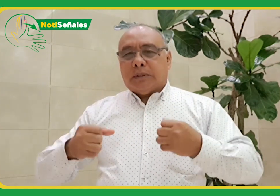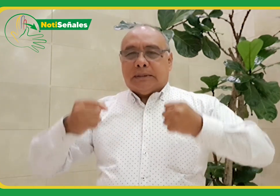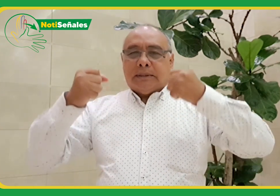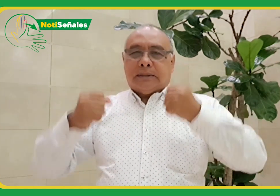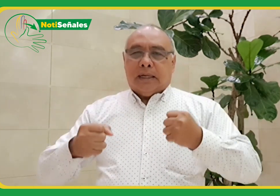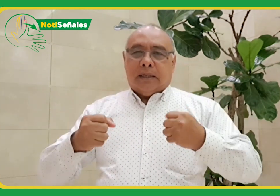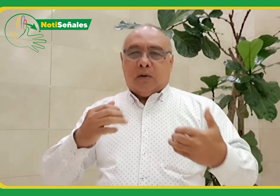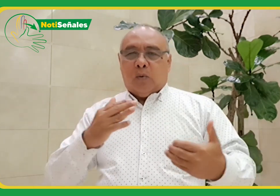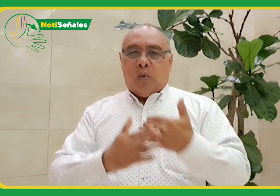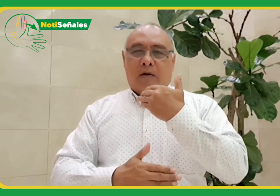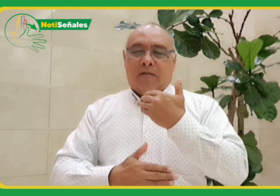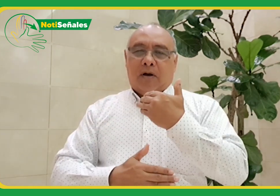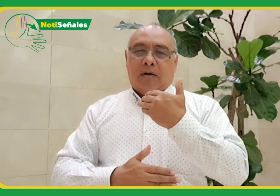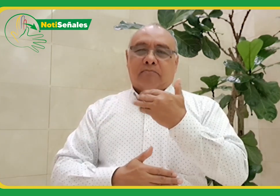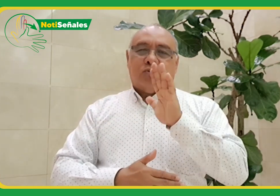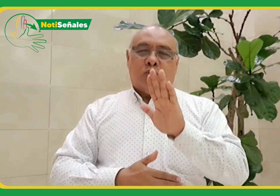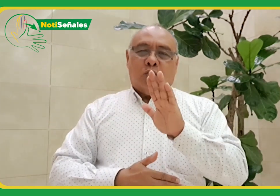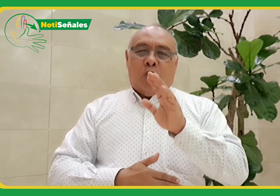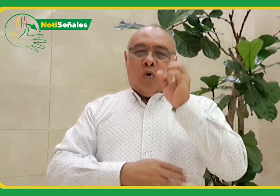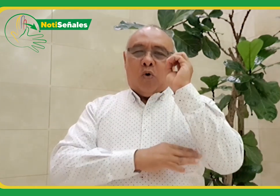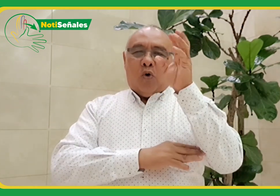federación mundial de sordos para el año 2027